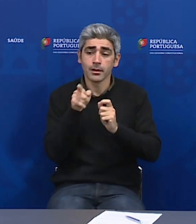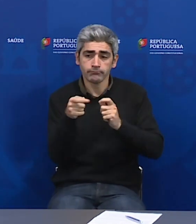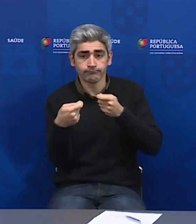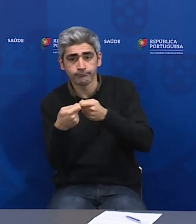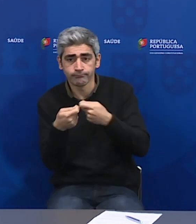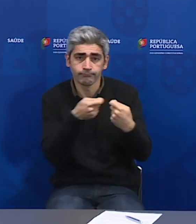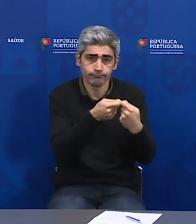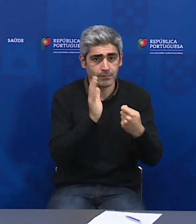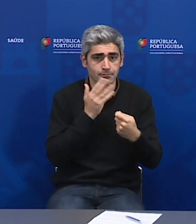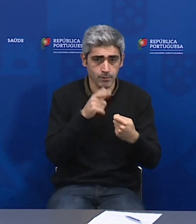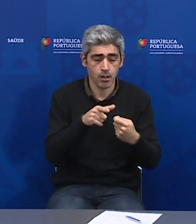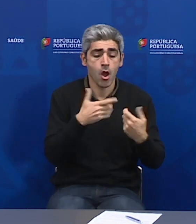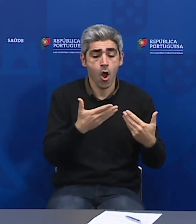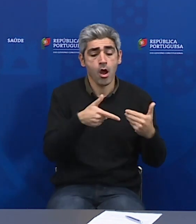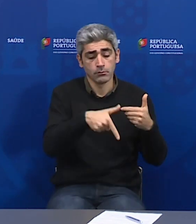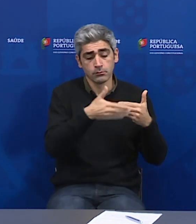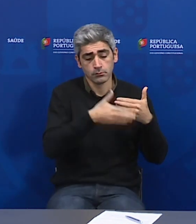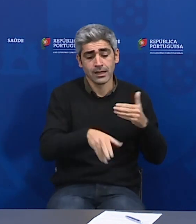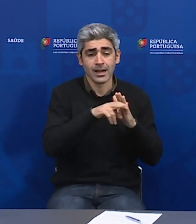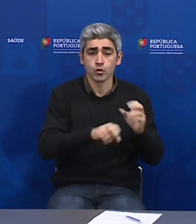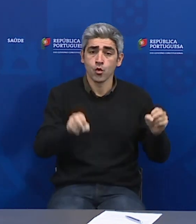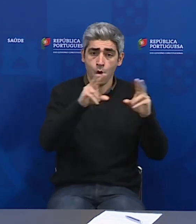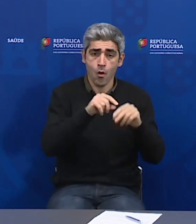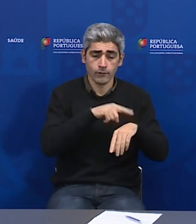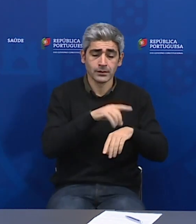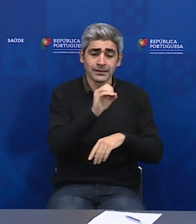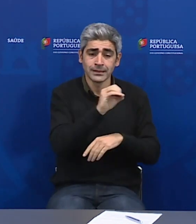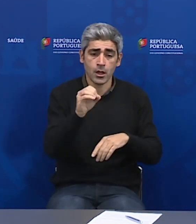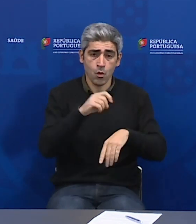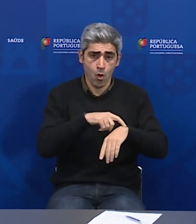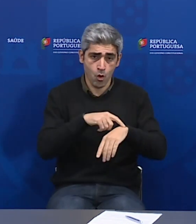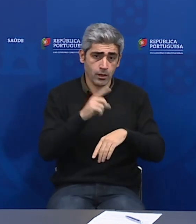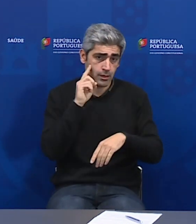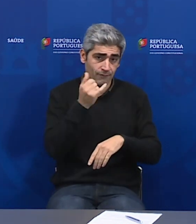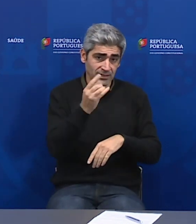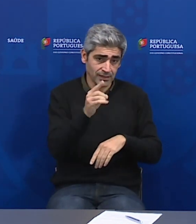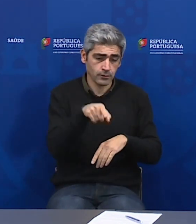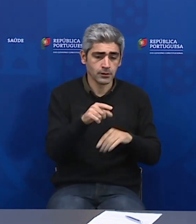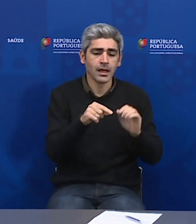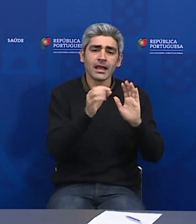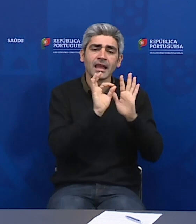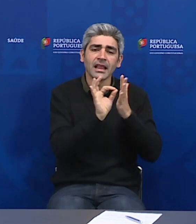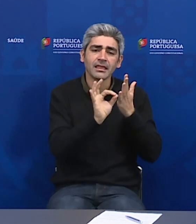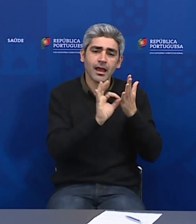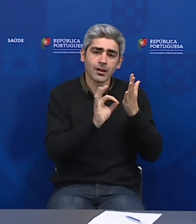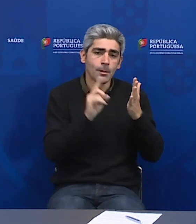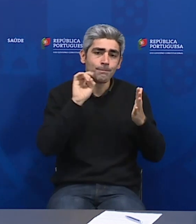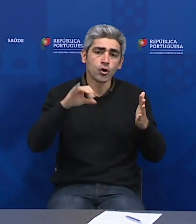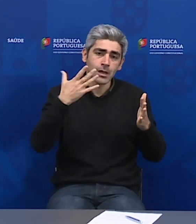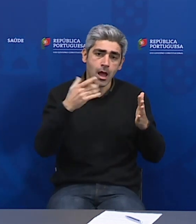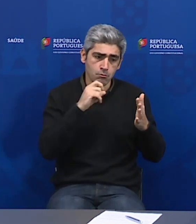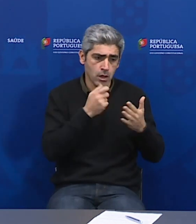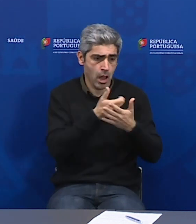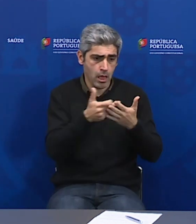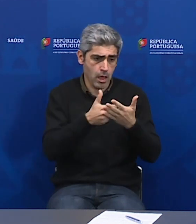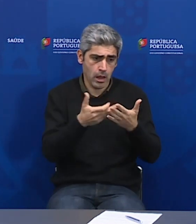produzir efeitos a partir das zero horas do dia 26 também já tem como um dos critérios de prioridades e posso ler